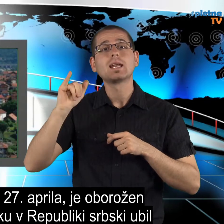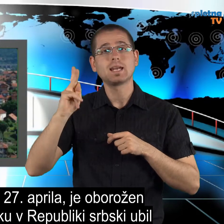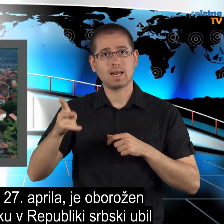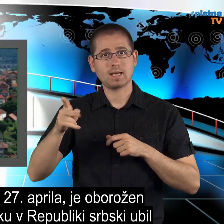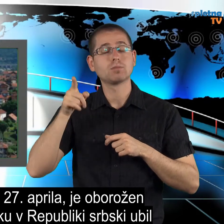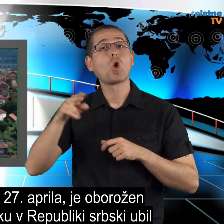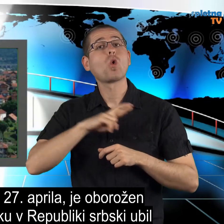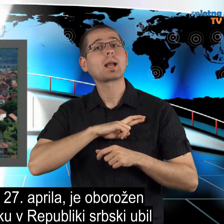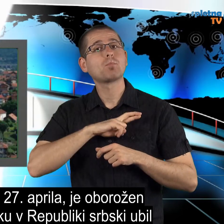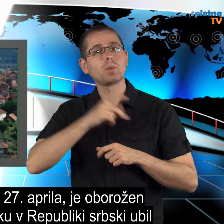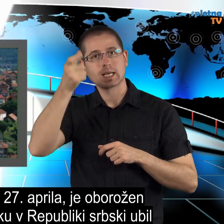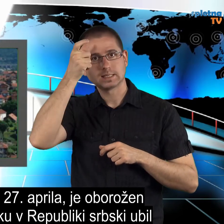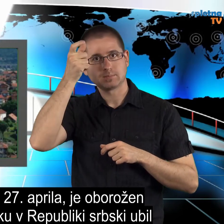policista, dva pa huje ranil.